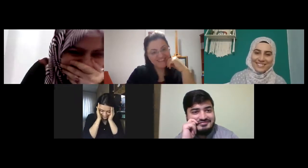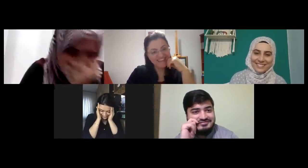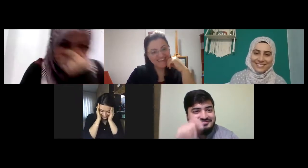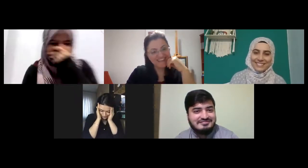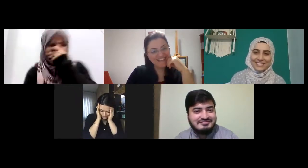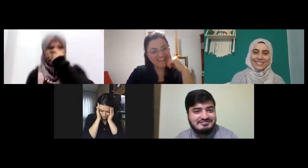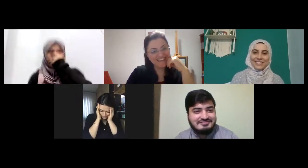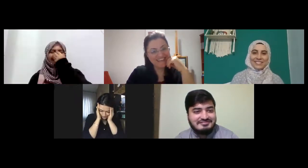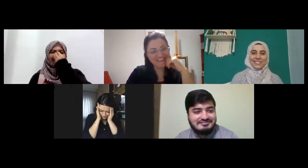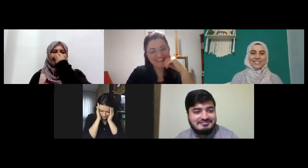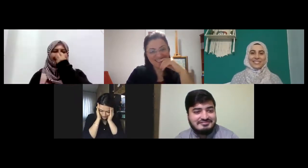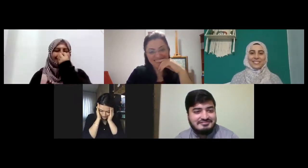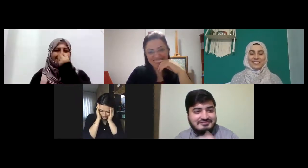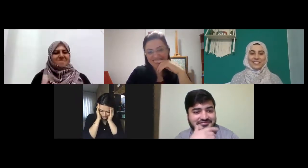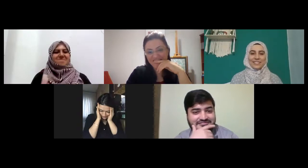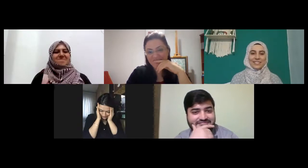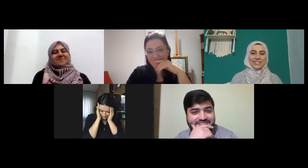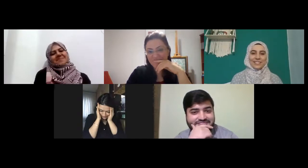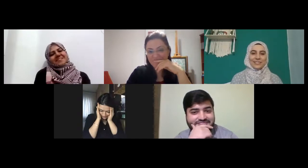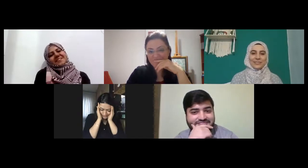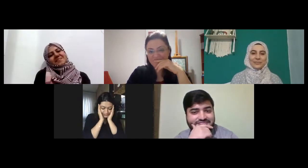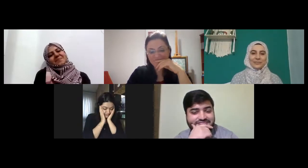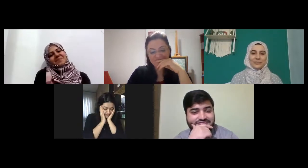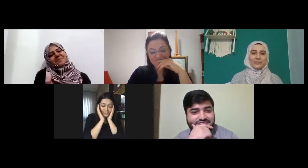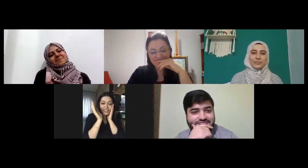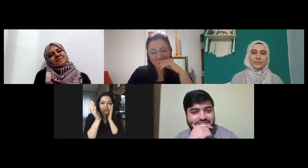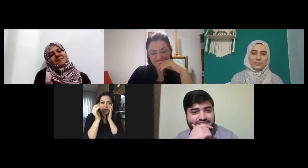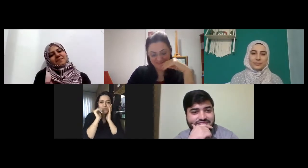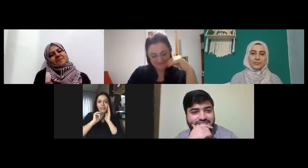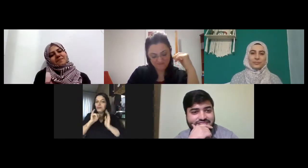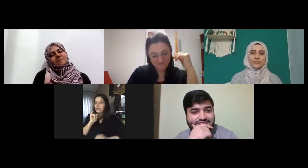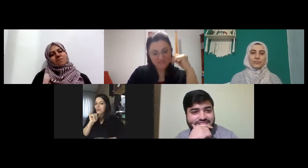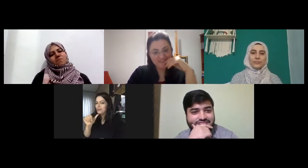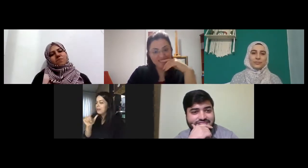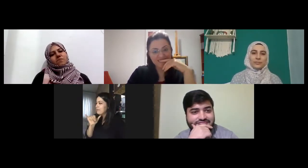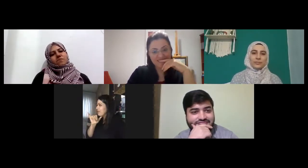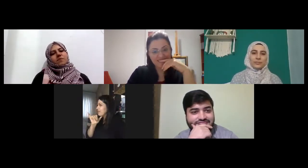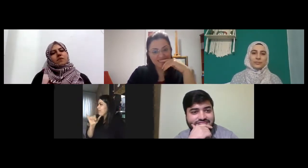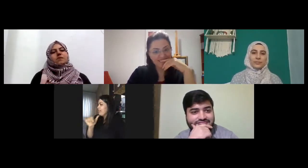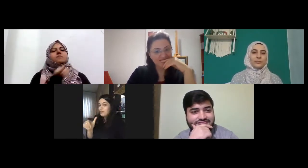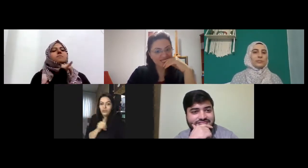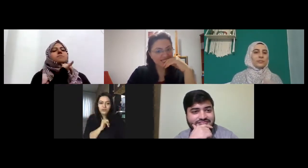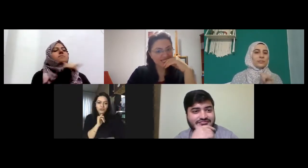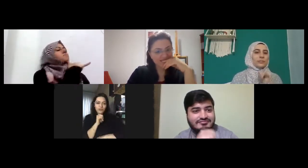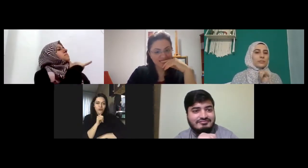turuncu ne anlattım unuttum ağustos temmuzdan sonra ağustos şöyle